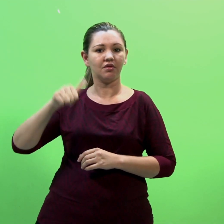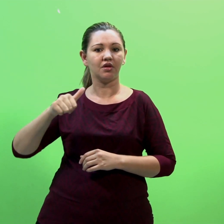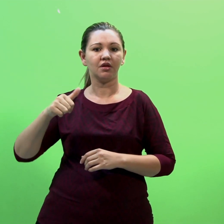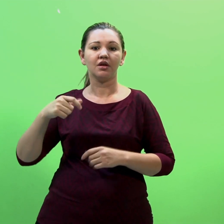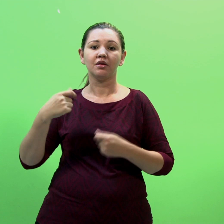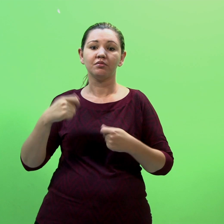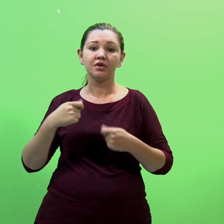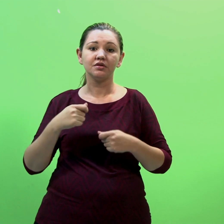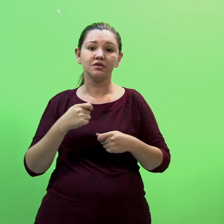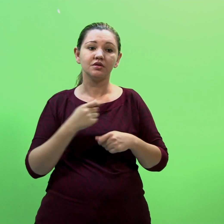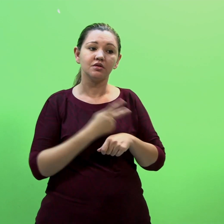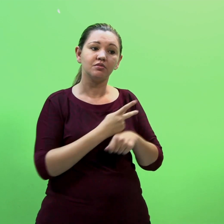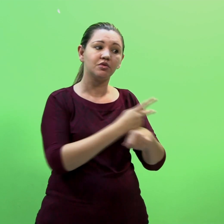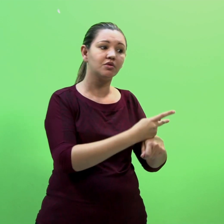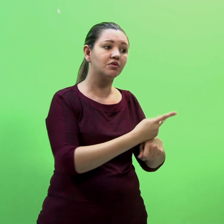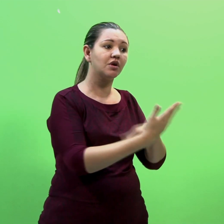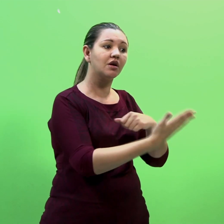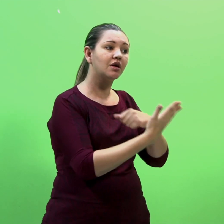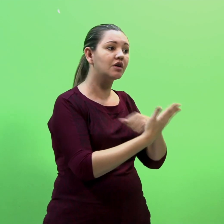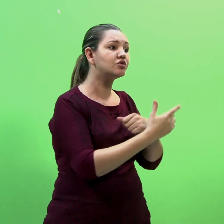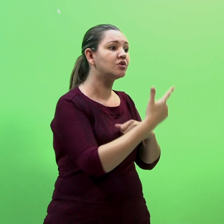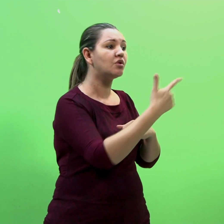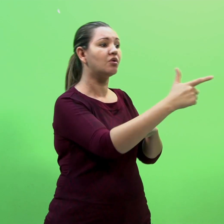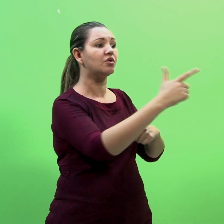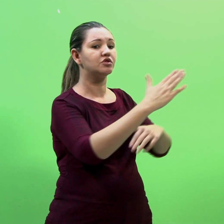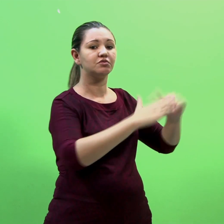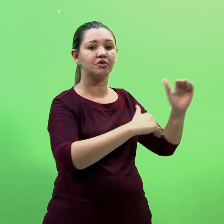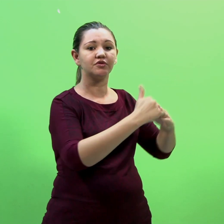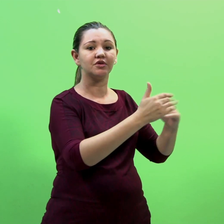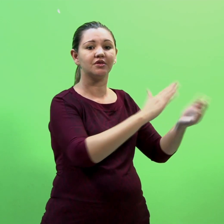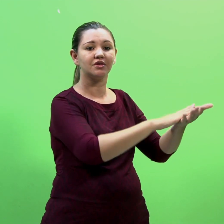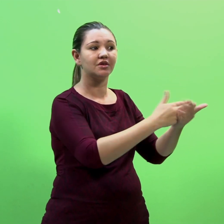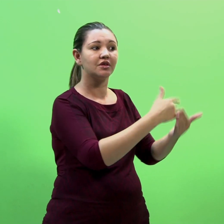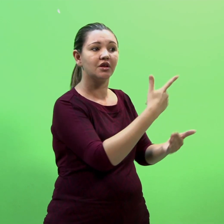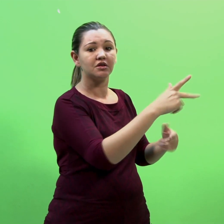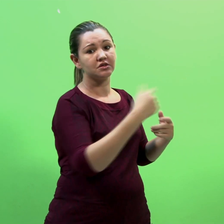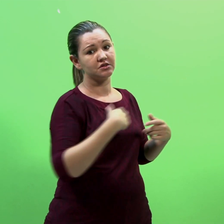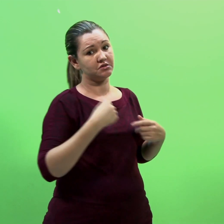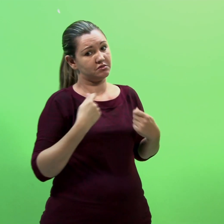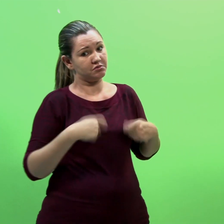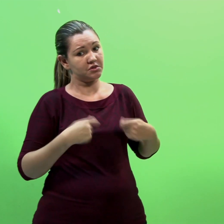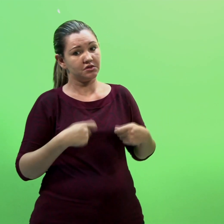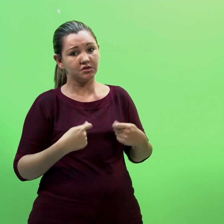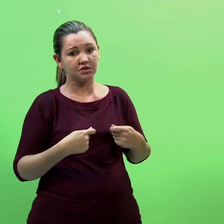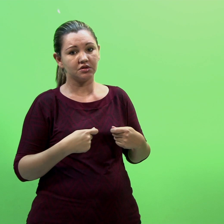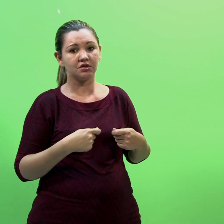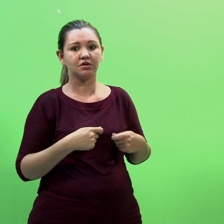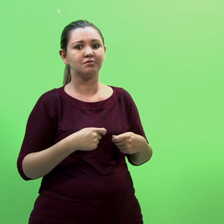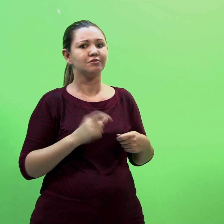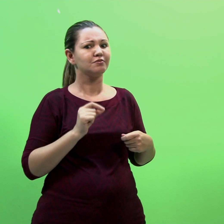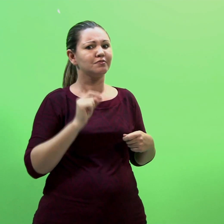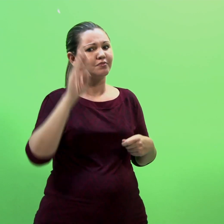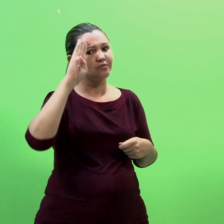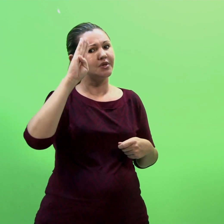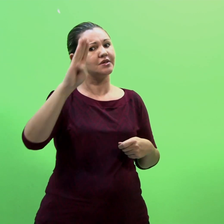Procurando a assistência de outros intérpretes e ou profissionais quando necessário Especialmente em palestras técnicas